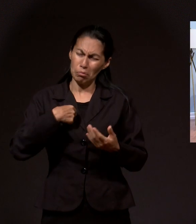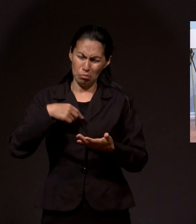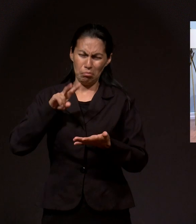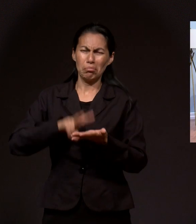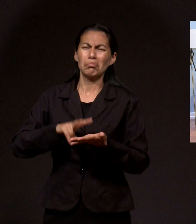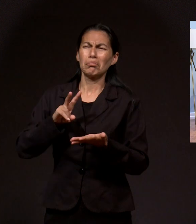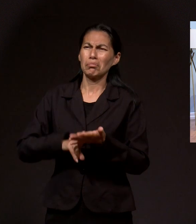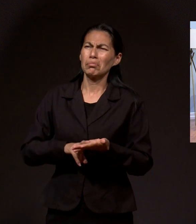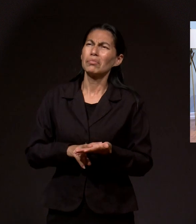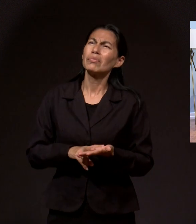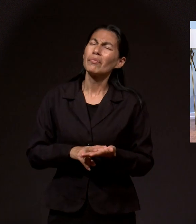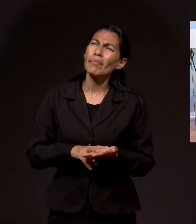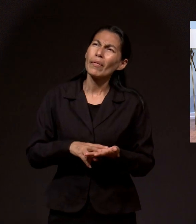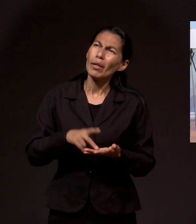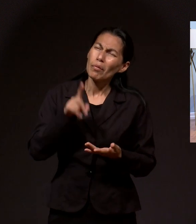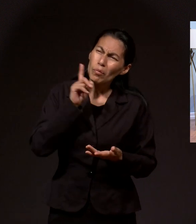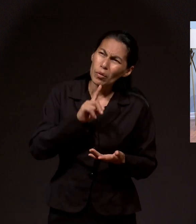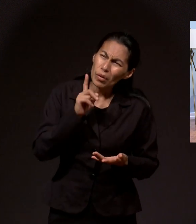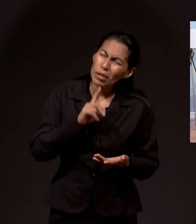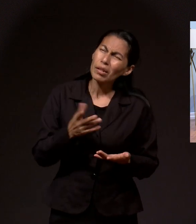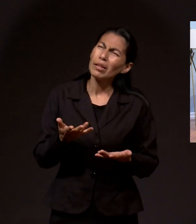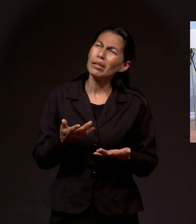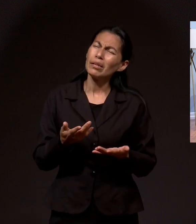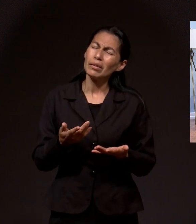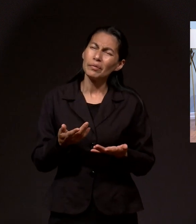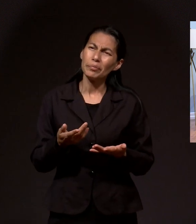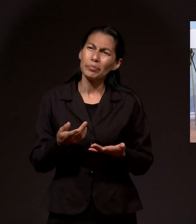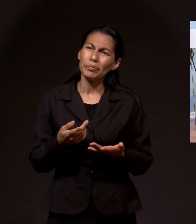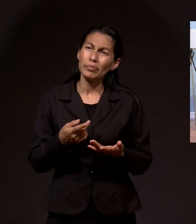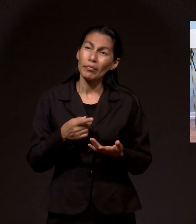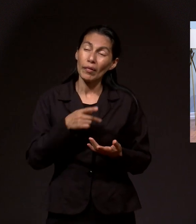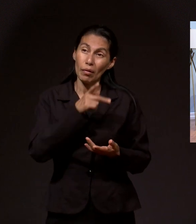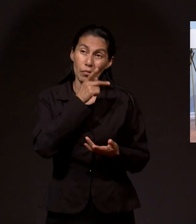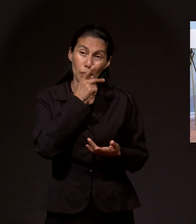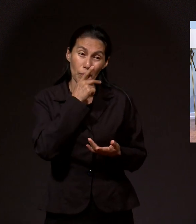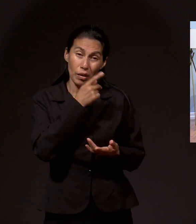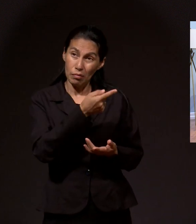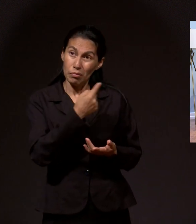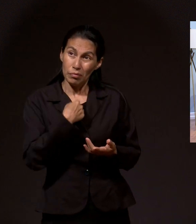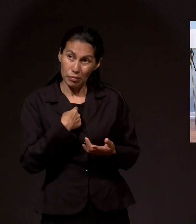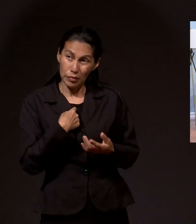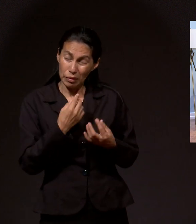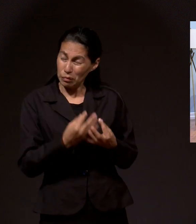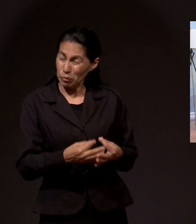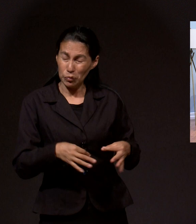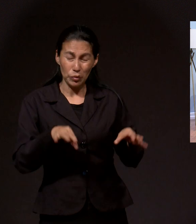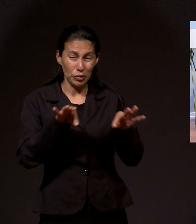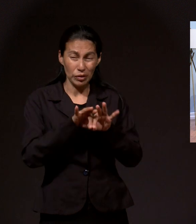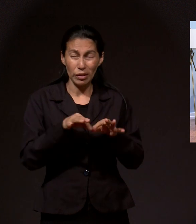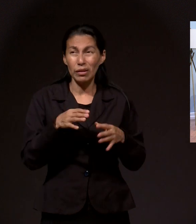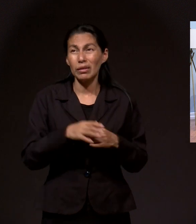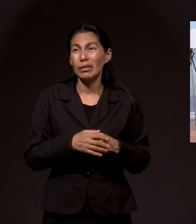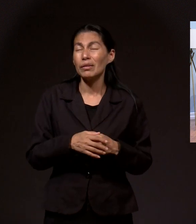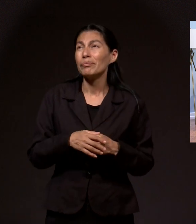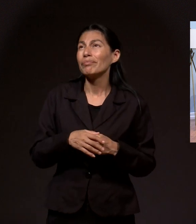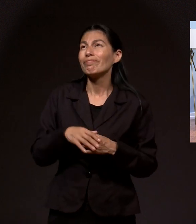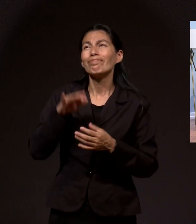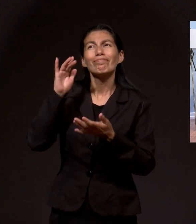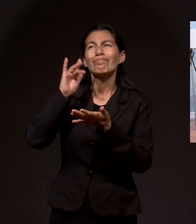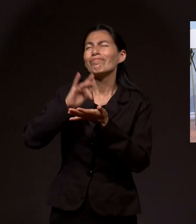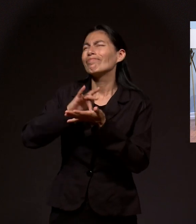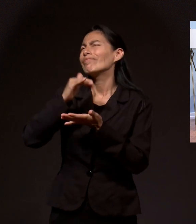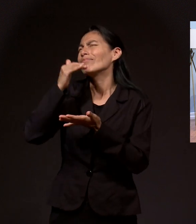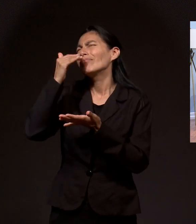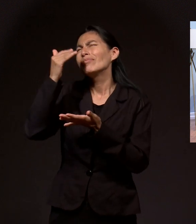como mujer. Porque él fue para mí alguien muy especial. Y yo le